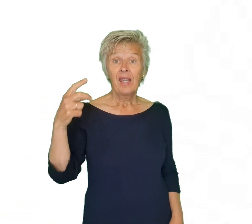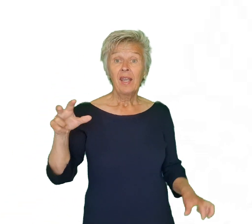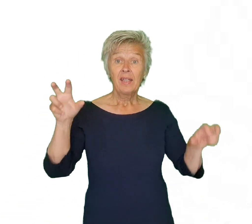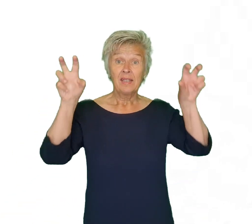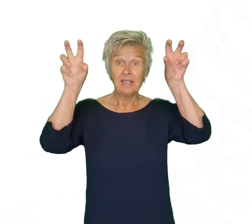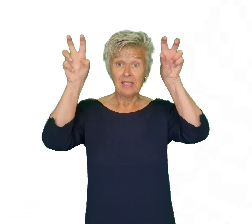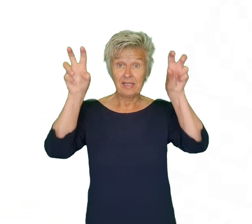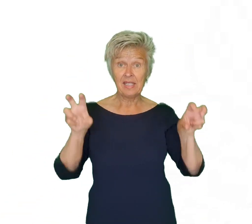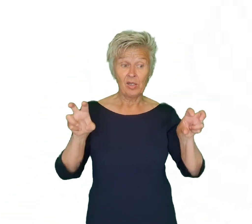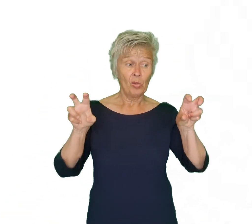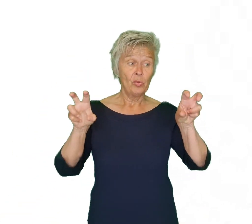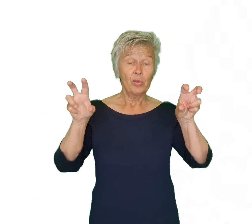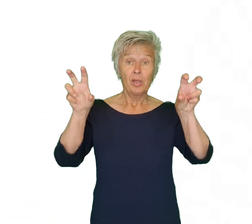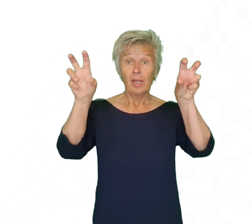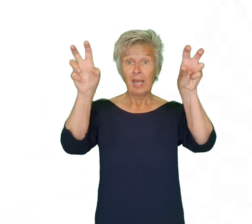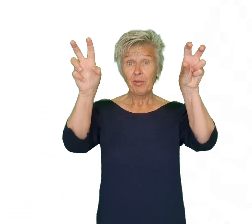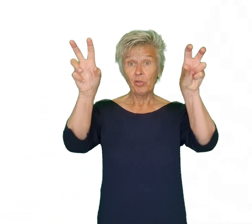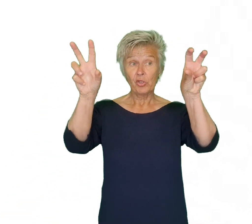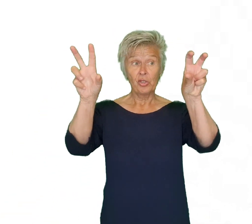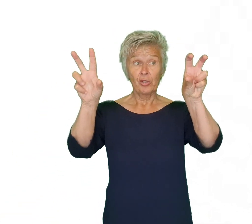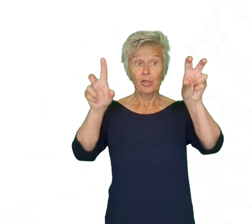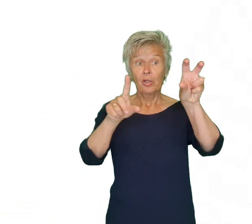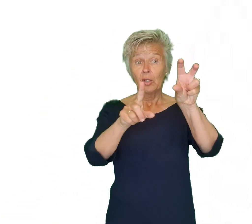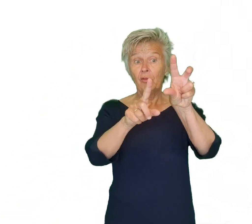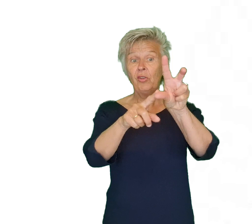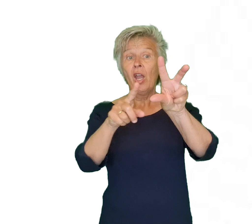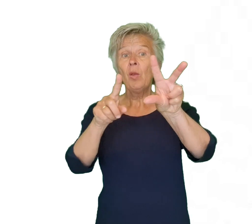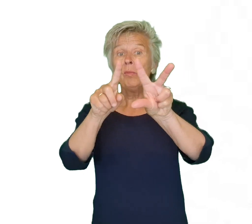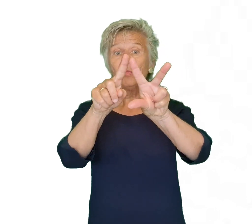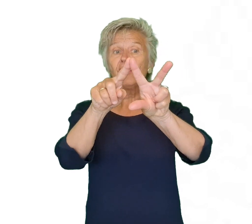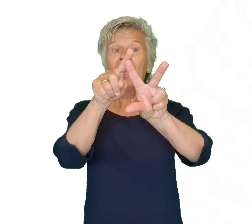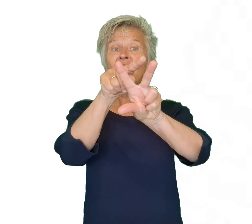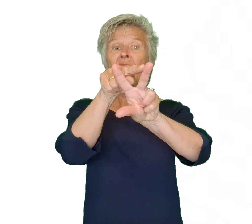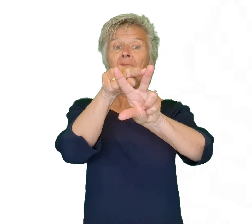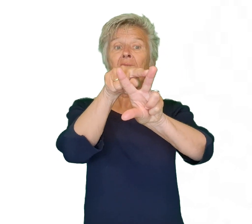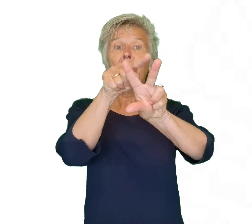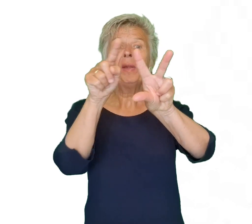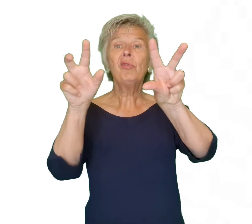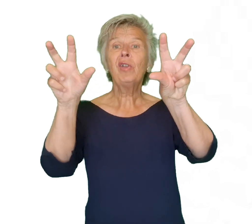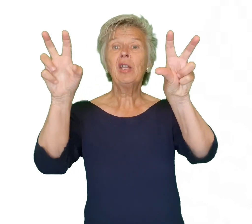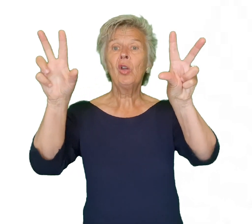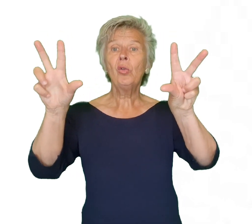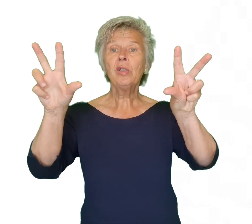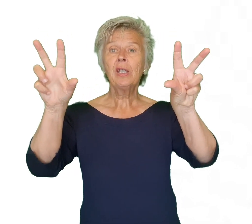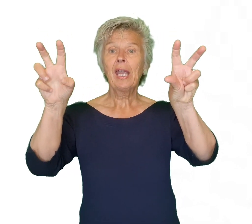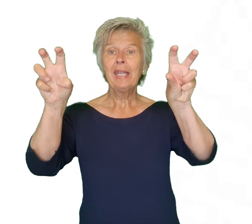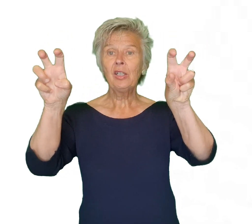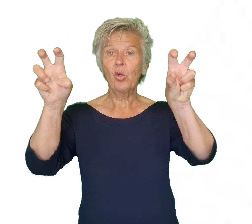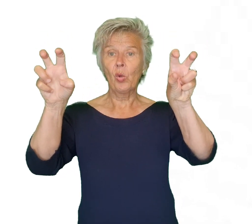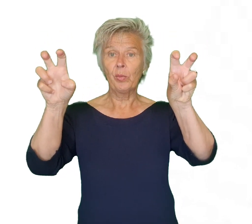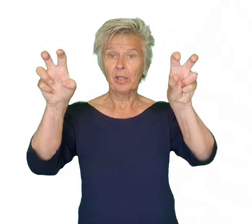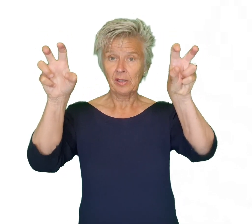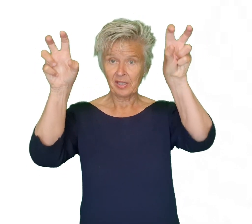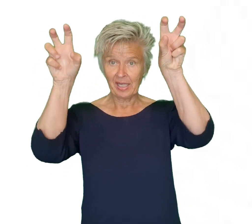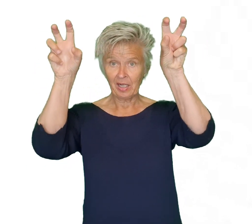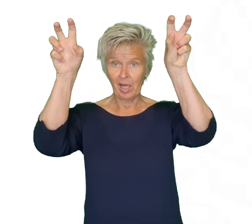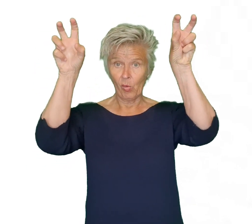Eén dino Heb je dus de duim, je wijsvinger en je middelvinger nodig En die krom je, dat zijn de klauwen